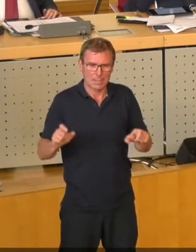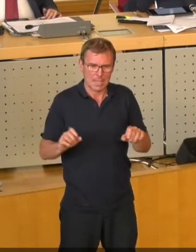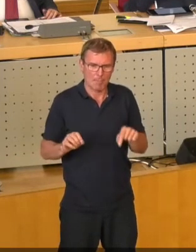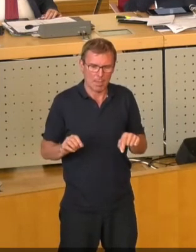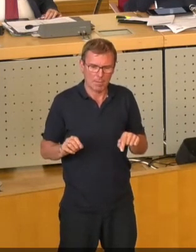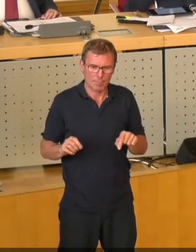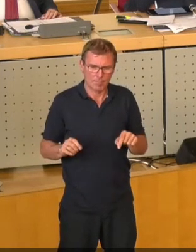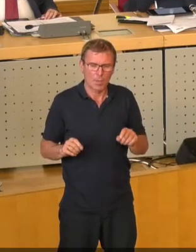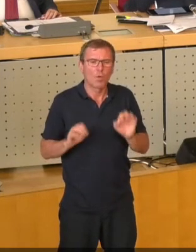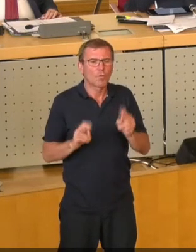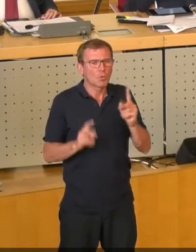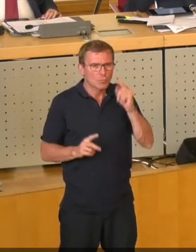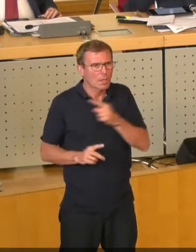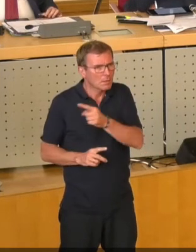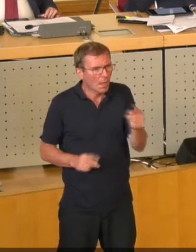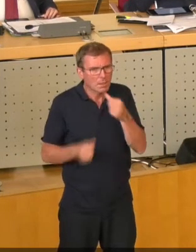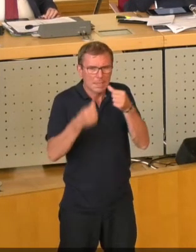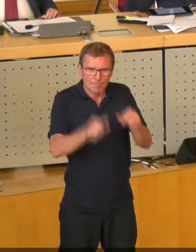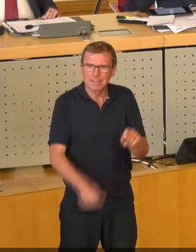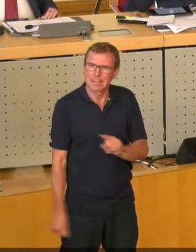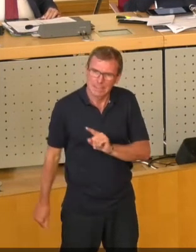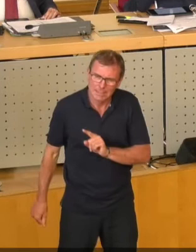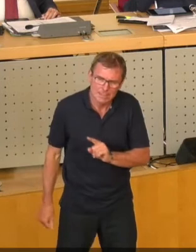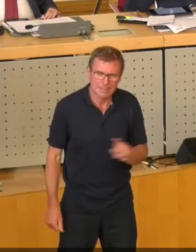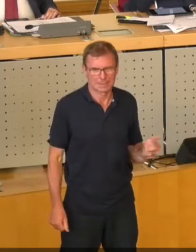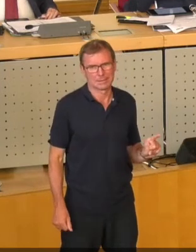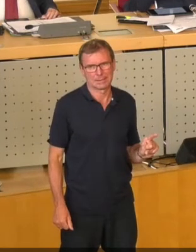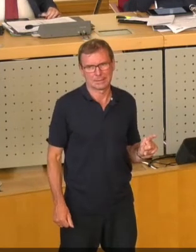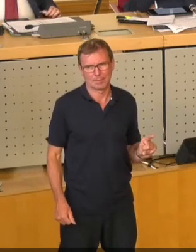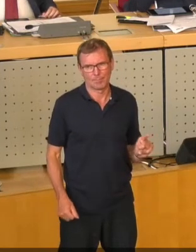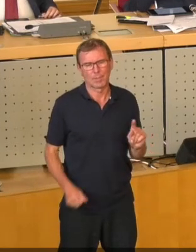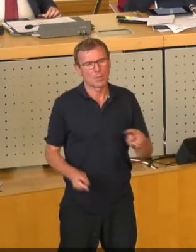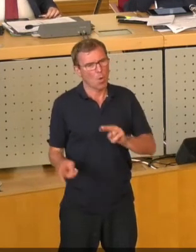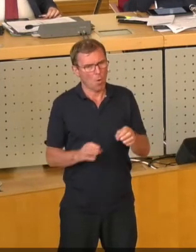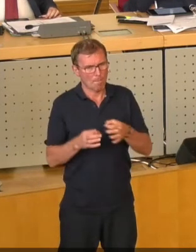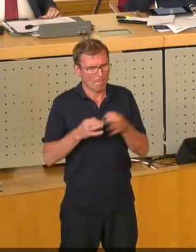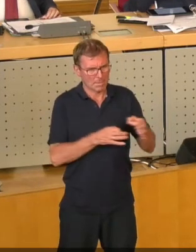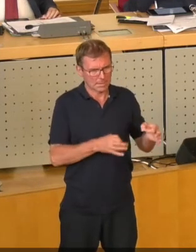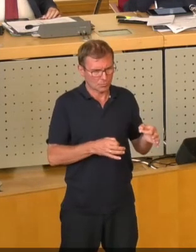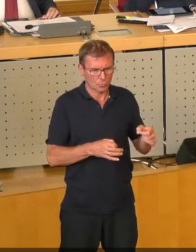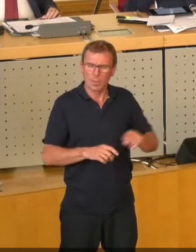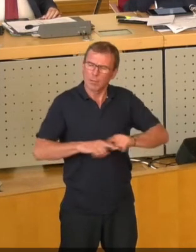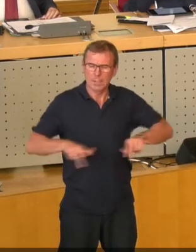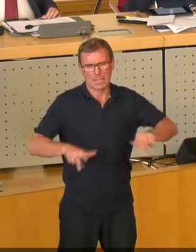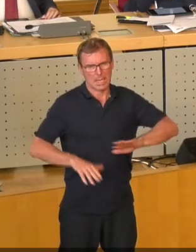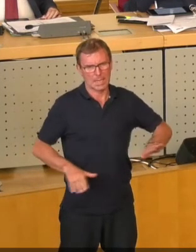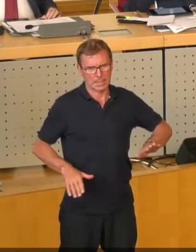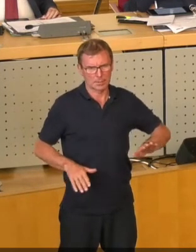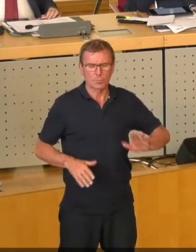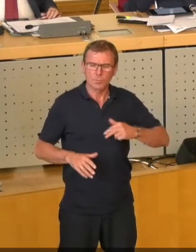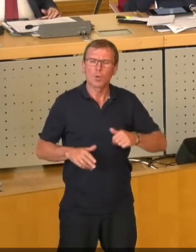stadtratspflichtig erklären, sondern die Umbesetzung eben nicht regeln und damit der